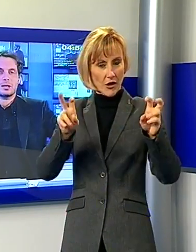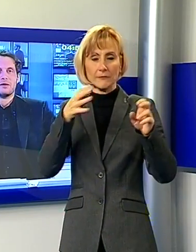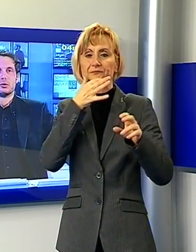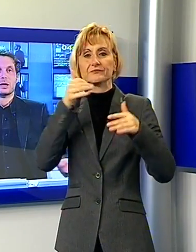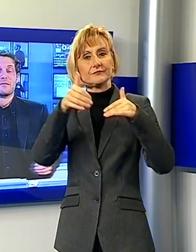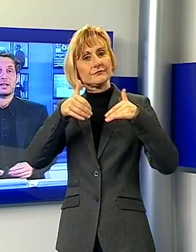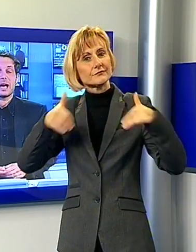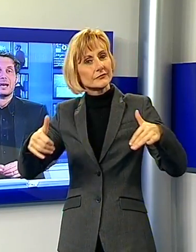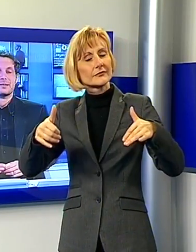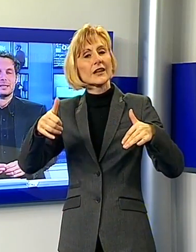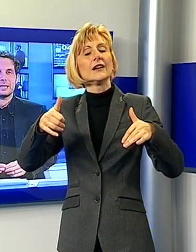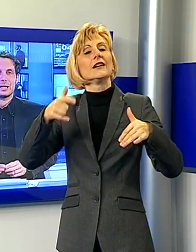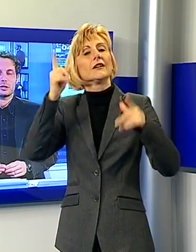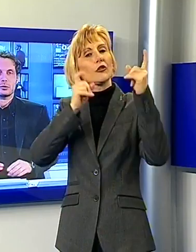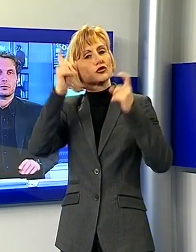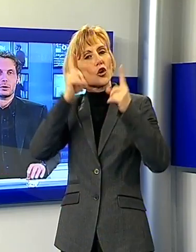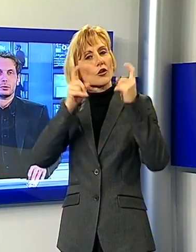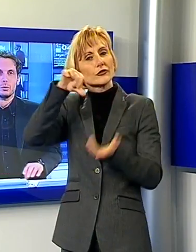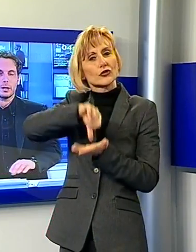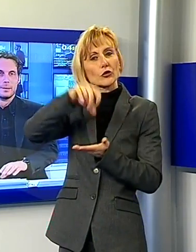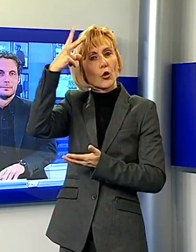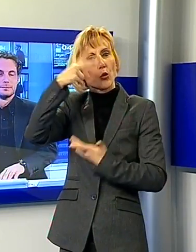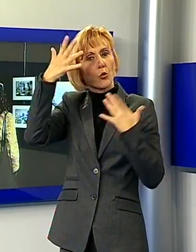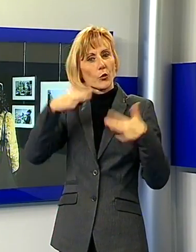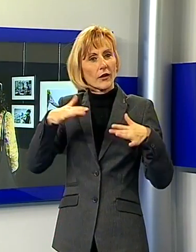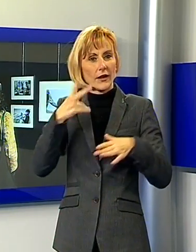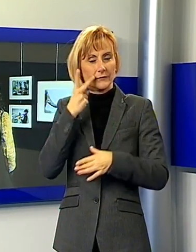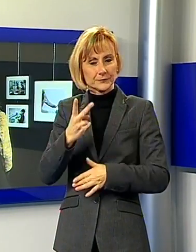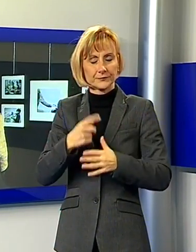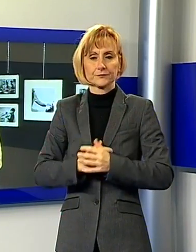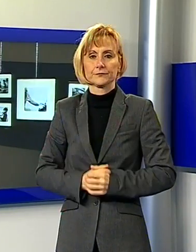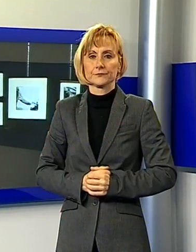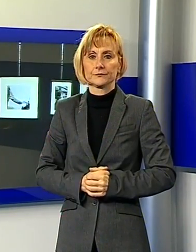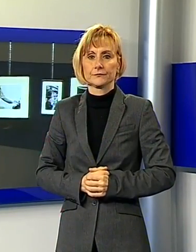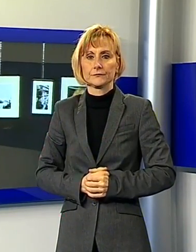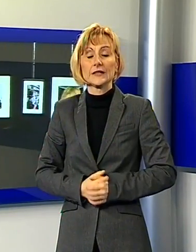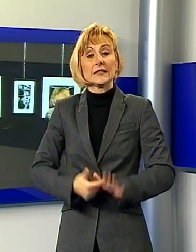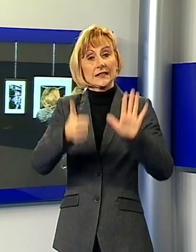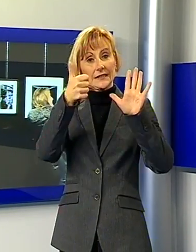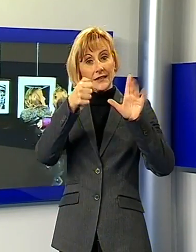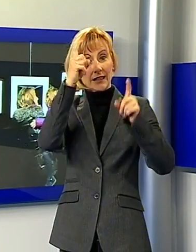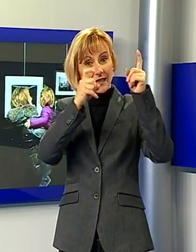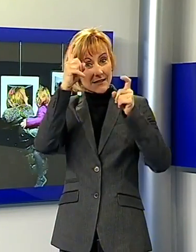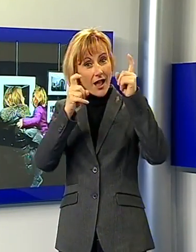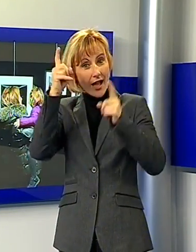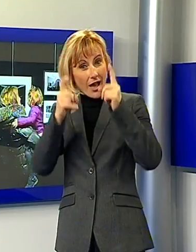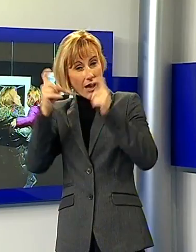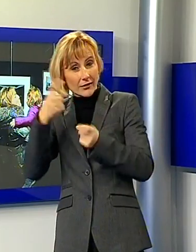fotografica allestita nel centro storico di Lucca. 60 scatti per raccontare il primo anno di attività del